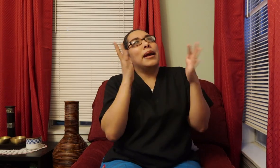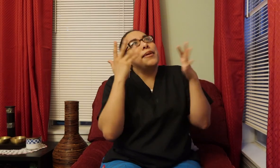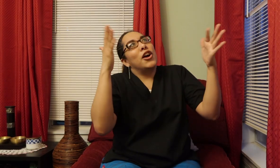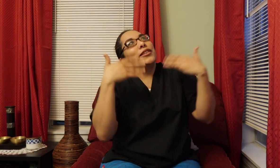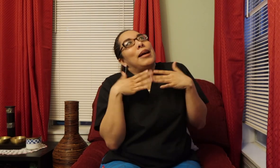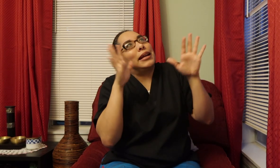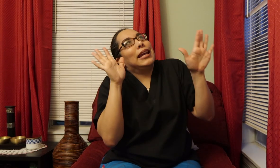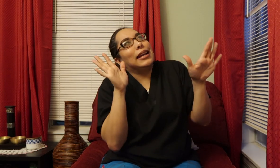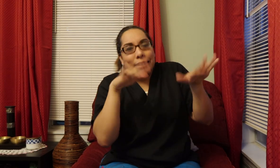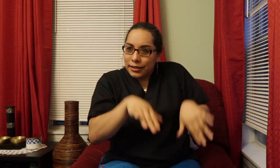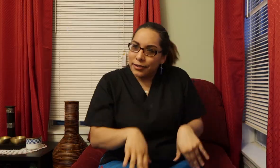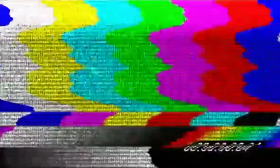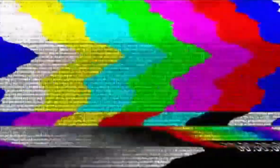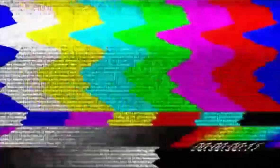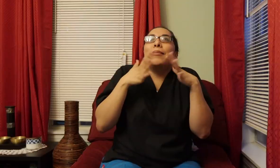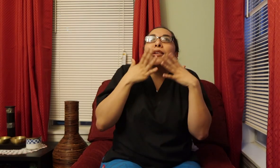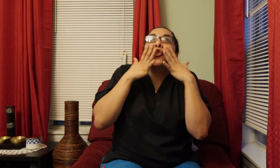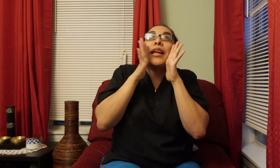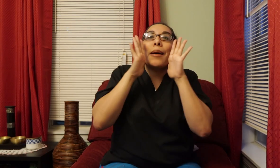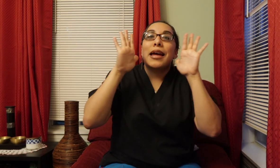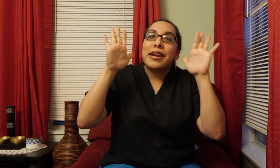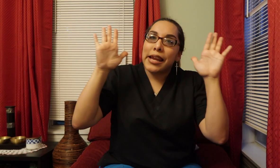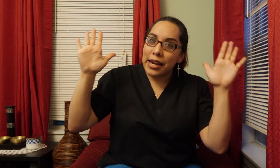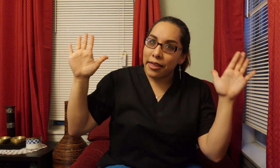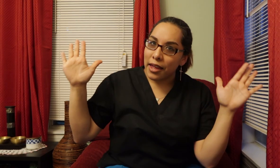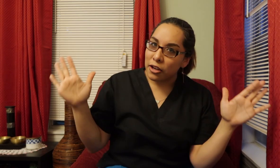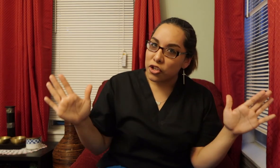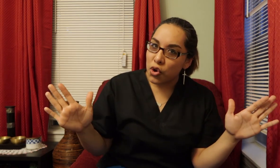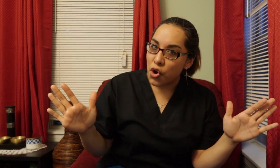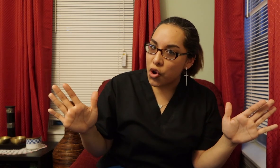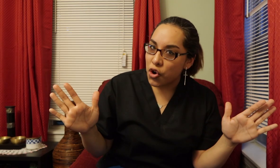baby knows I'm a killer Baby knows I'm the train Now that's so